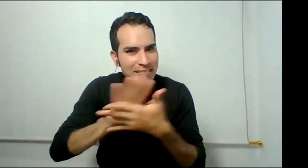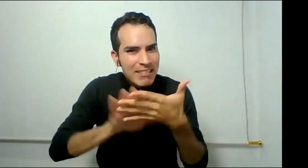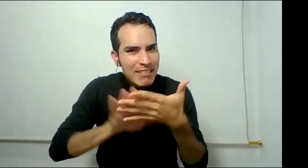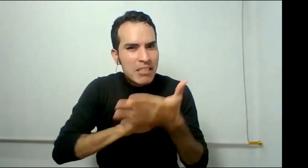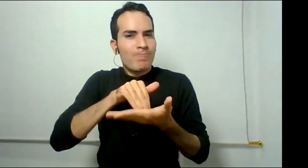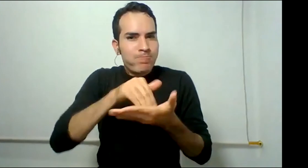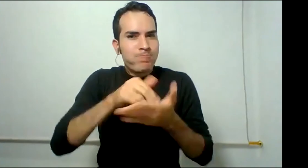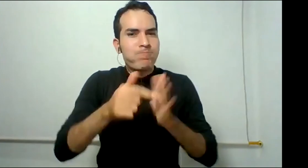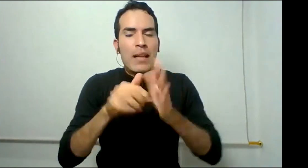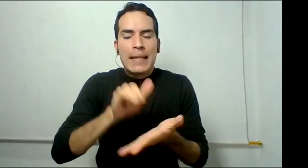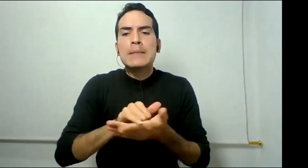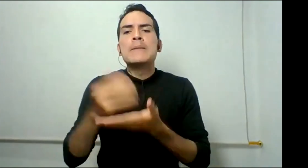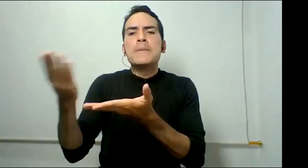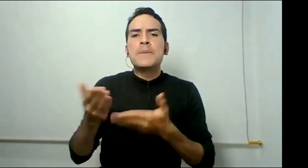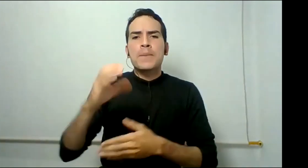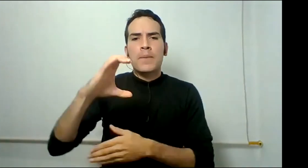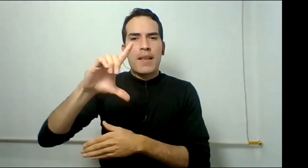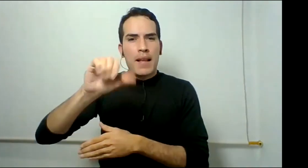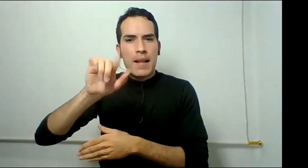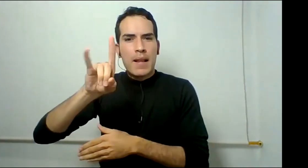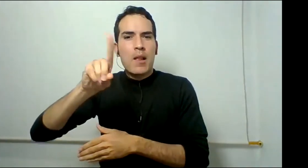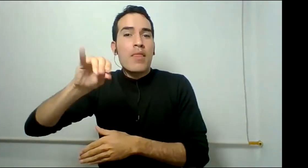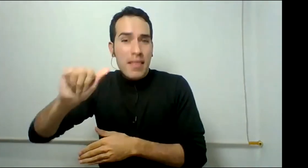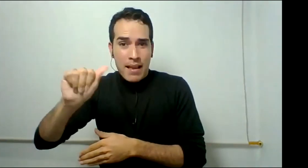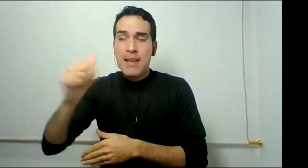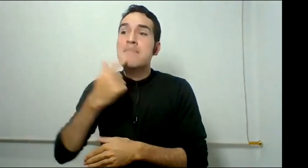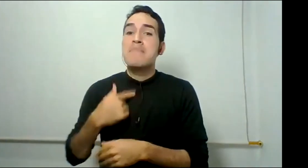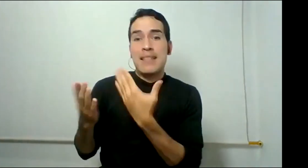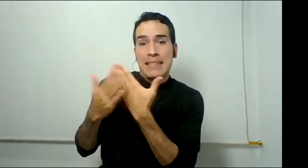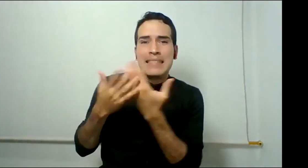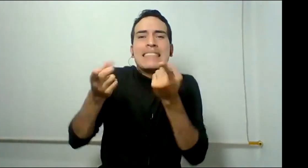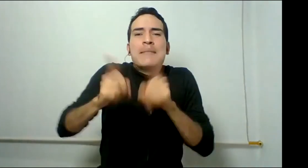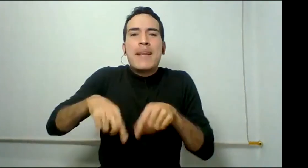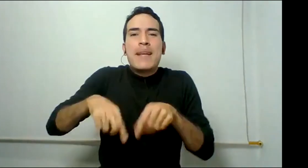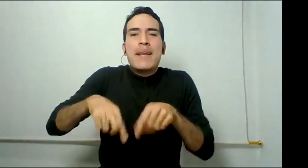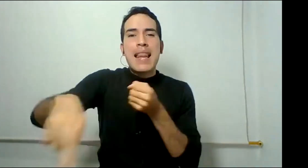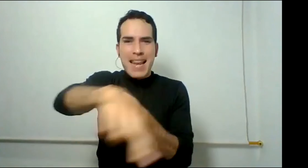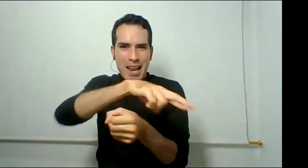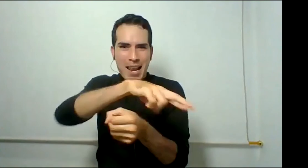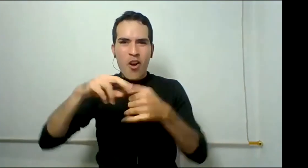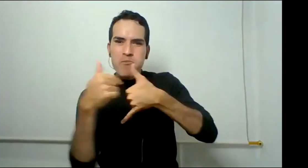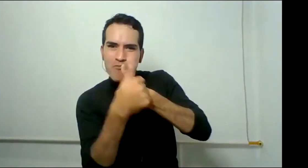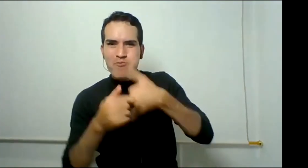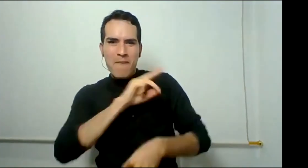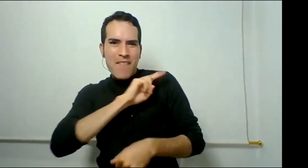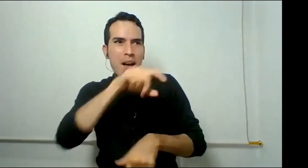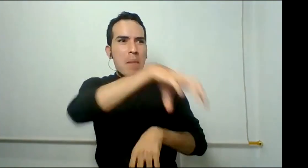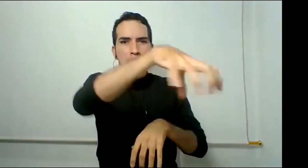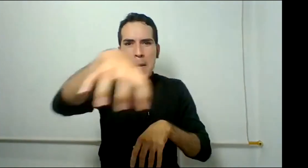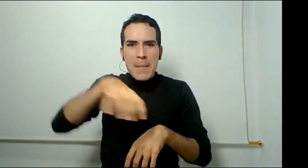que también es importante las alianzas con las universidades de la región. Sí, Claudia Solano es profe de la Universidad Santiago de Cali, tenemos que hacer